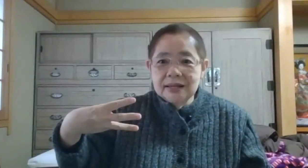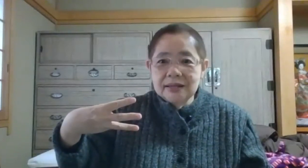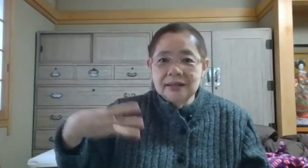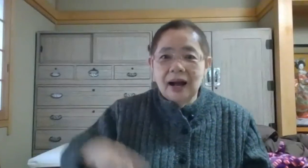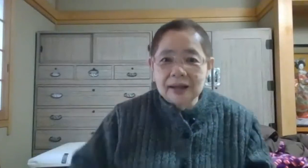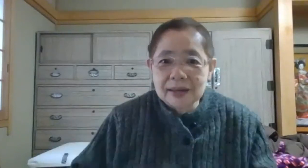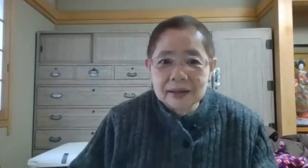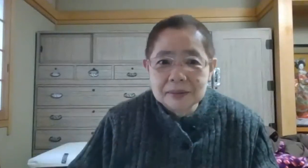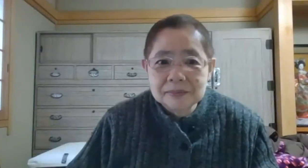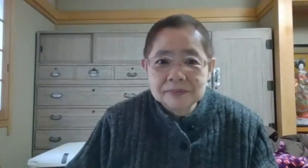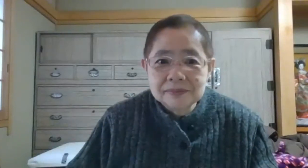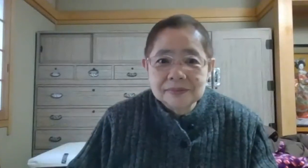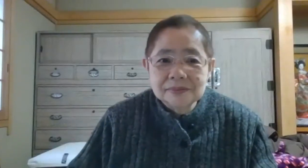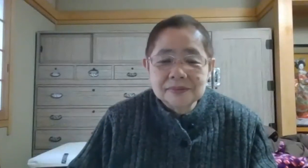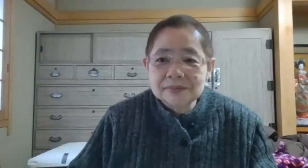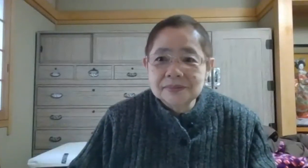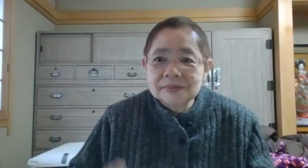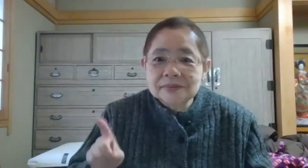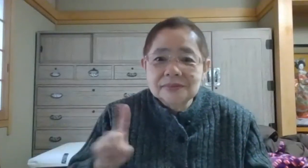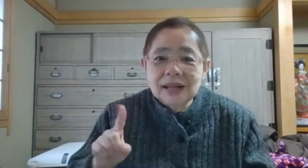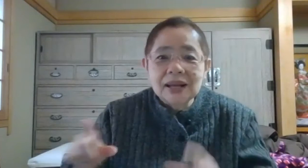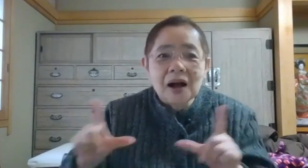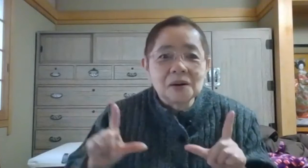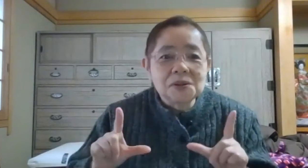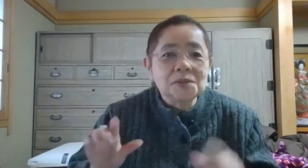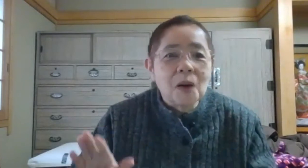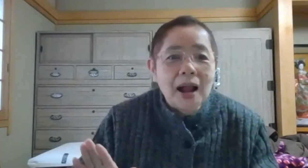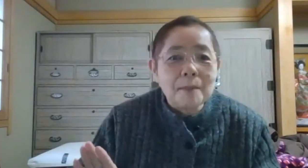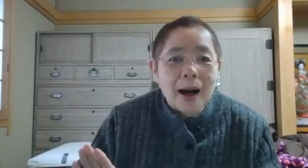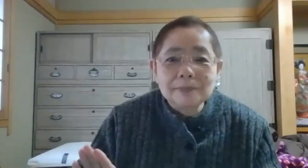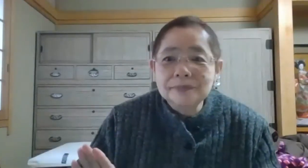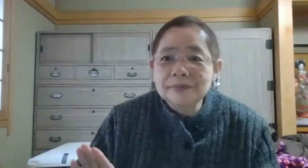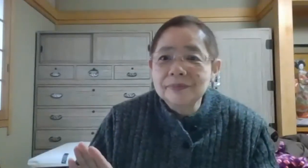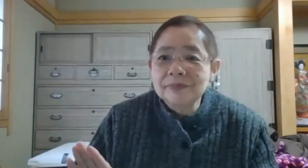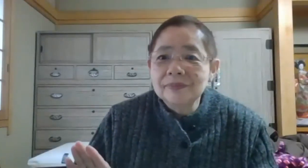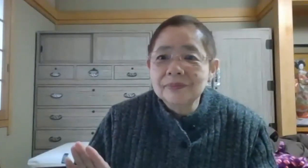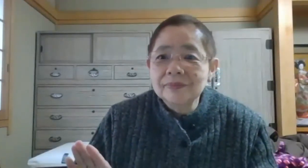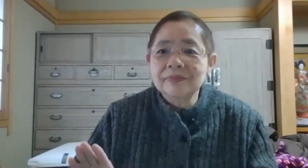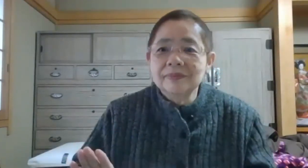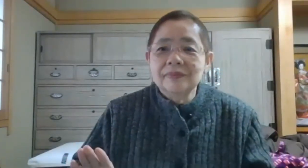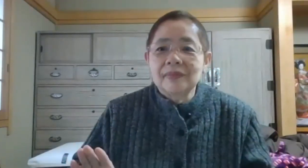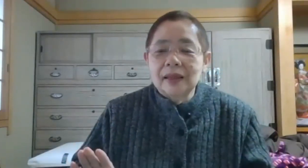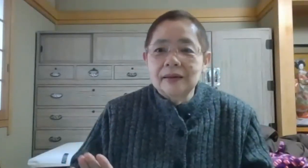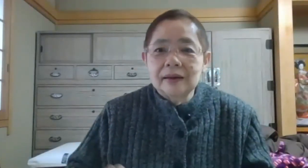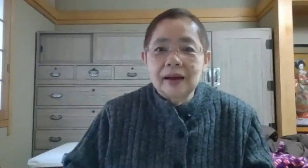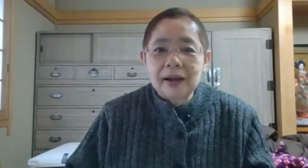耳はいそうかそうか何かご質問があれば何かそのあ行